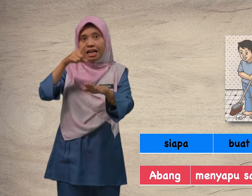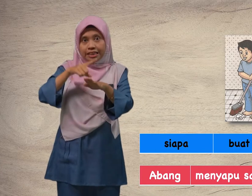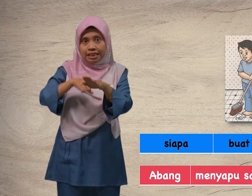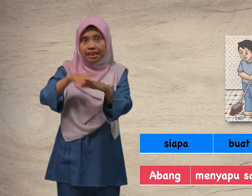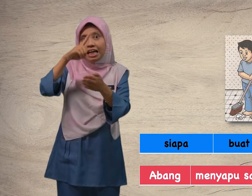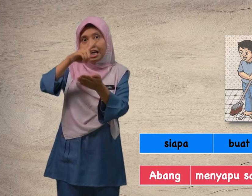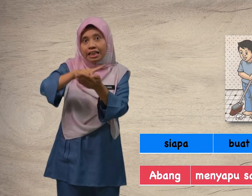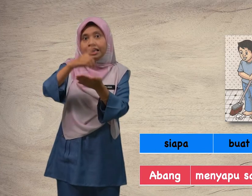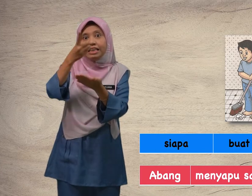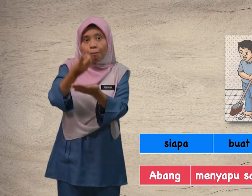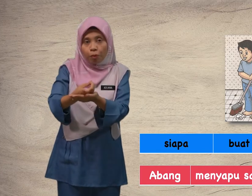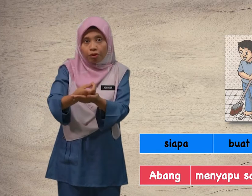di dapur.